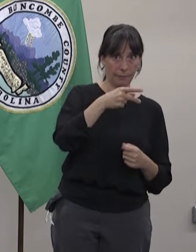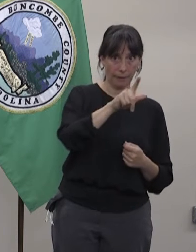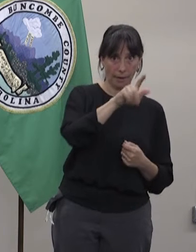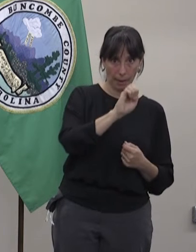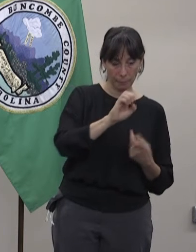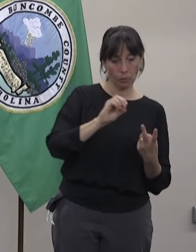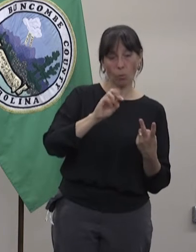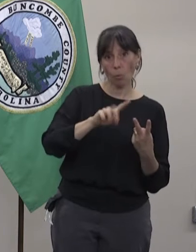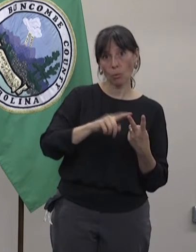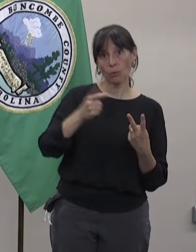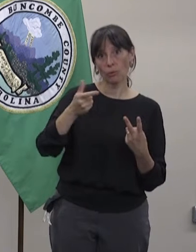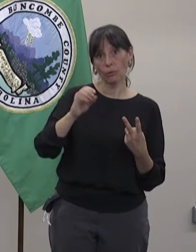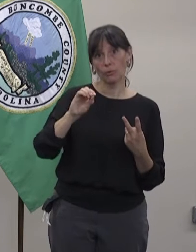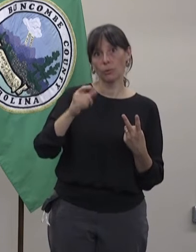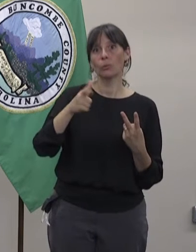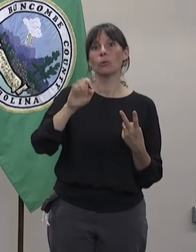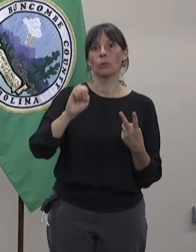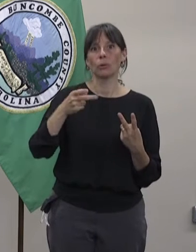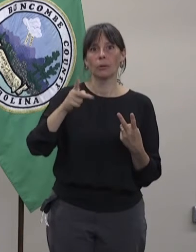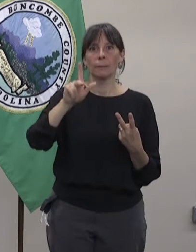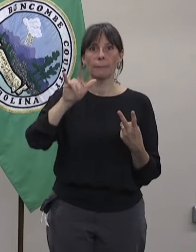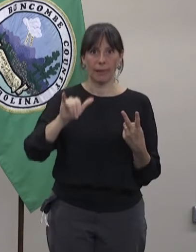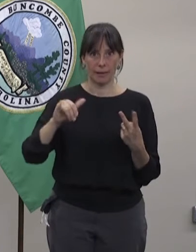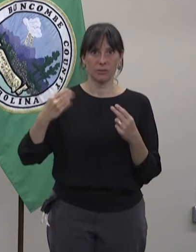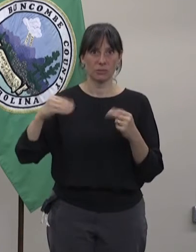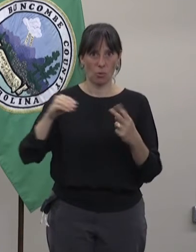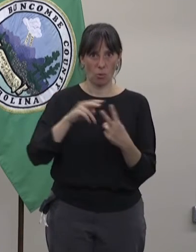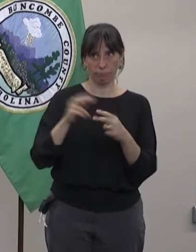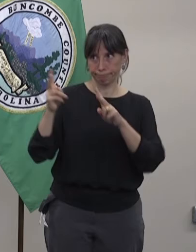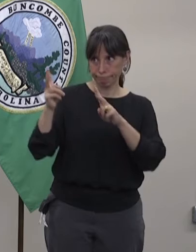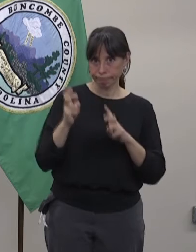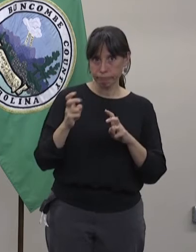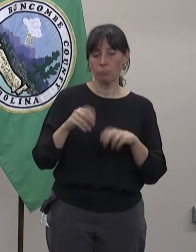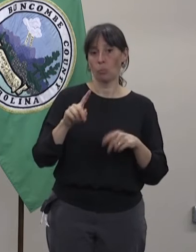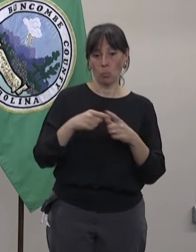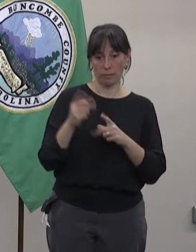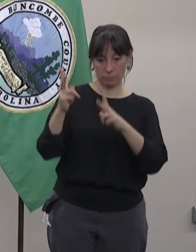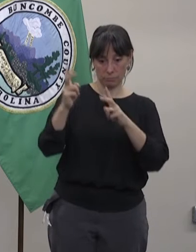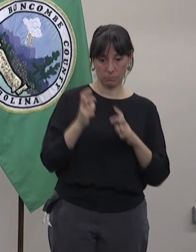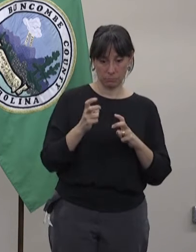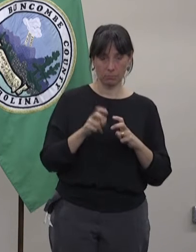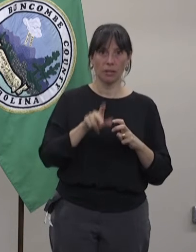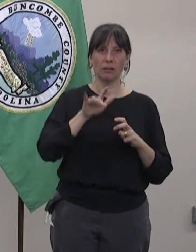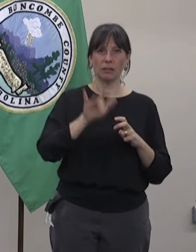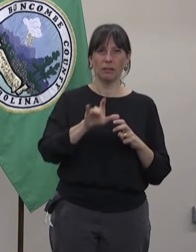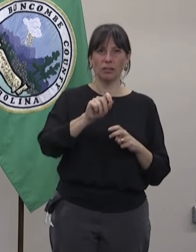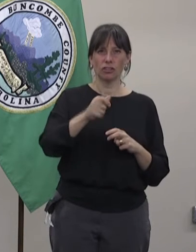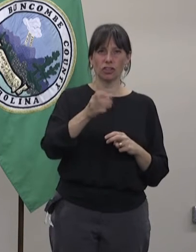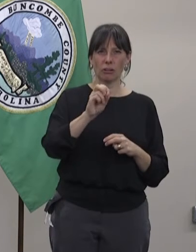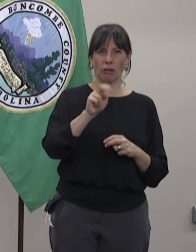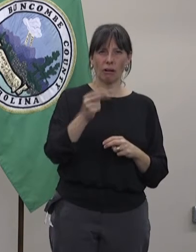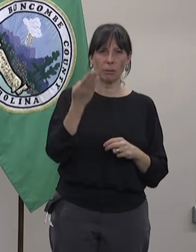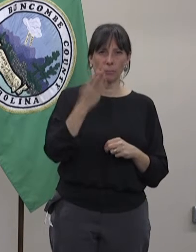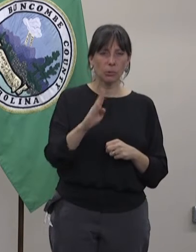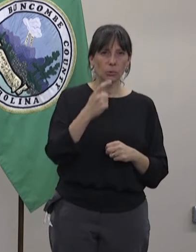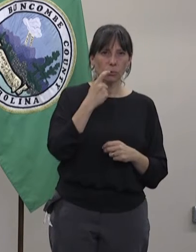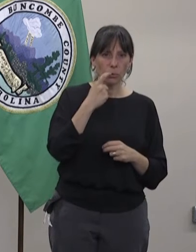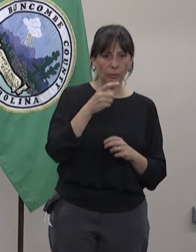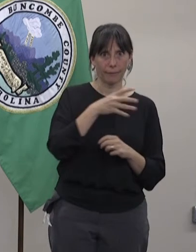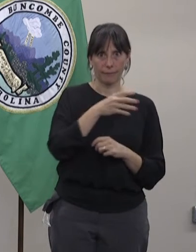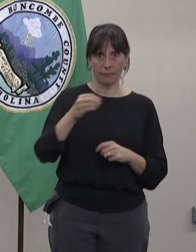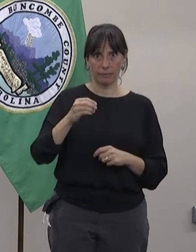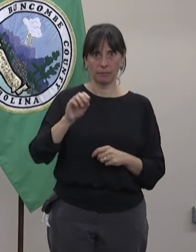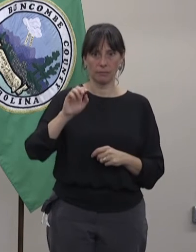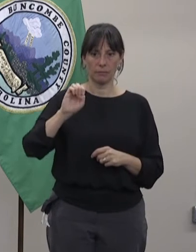Para aquellos que se interese, esta participación es voluntaria y tú la puedes bajar gratuitamente. Se llama Slow COVID